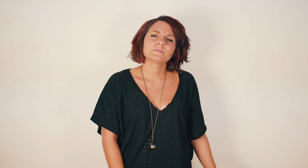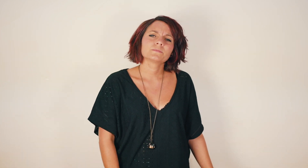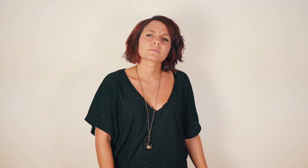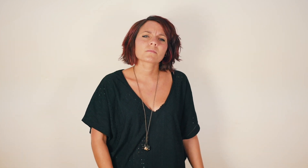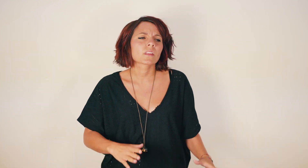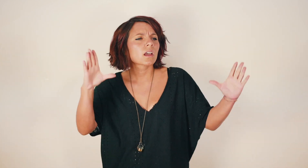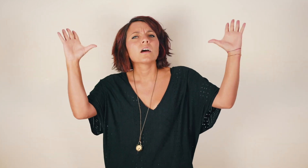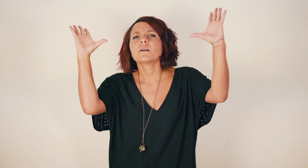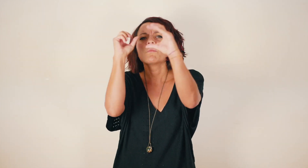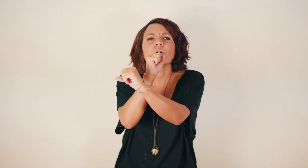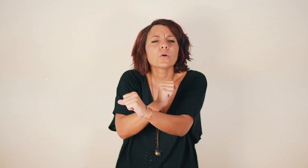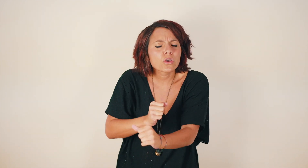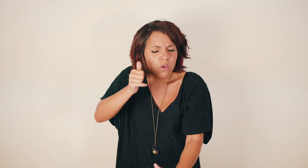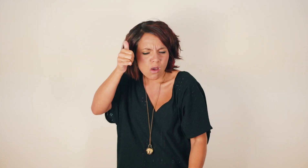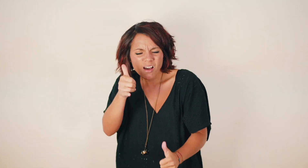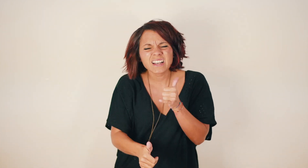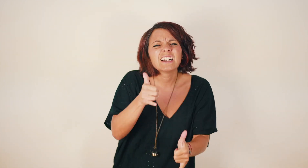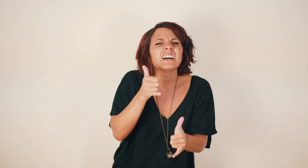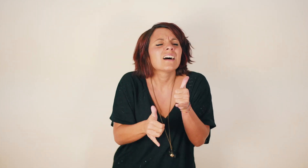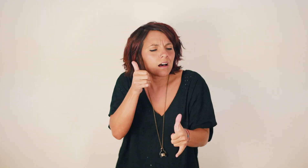Pedalare al buio senza sosta